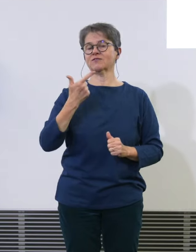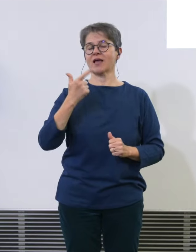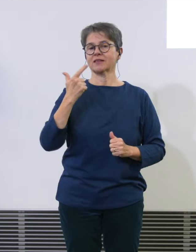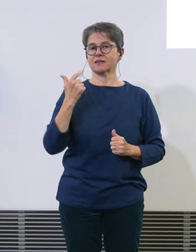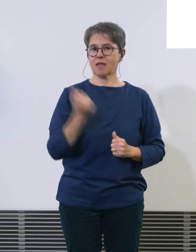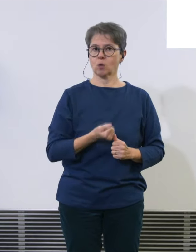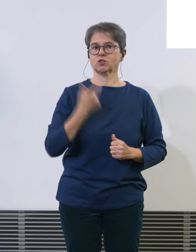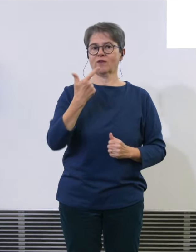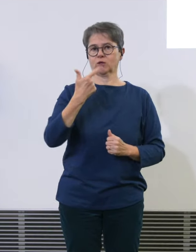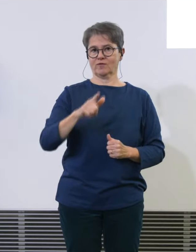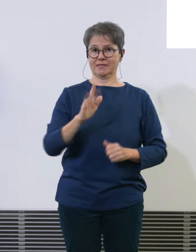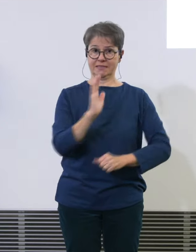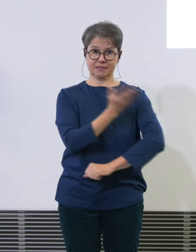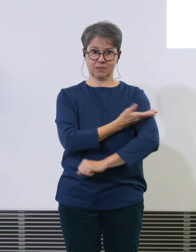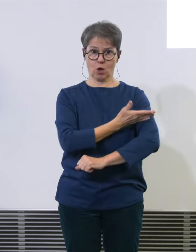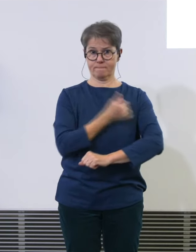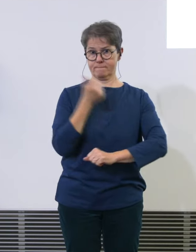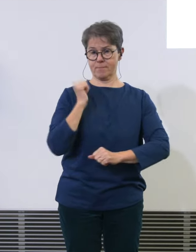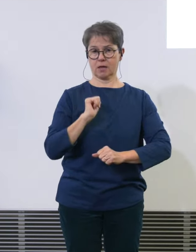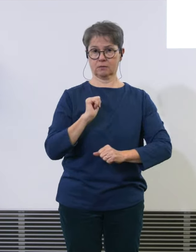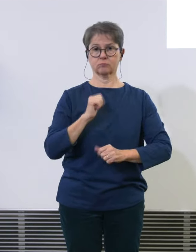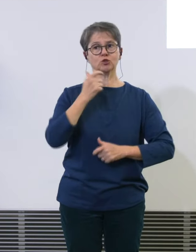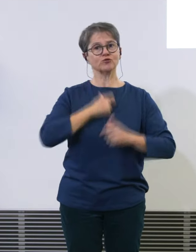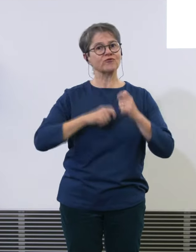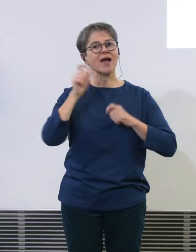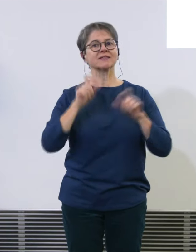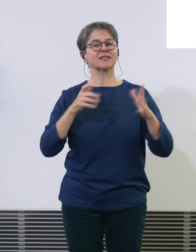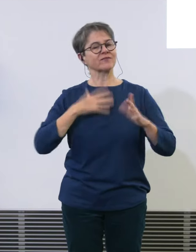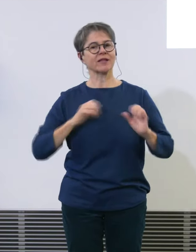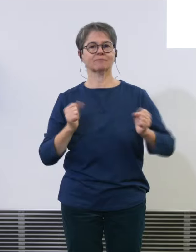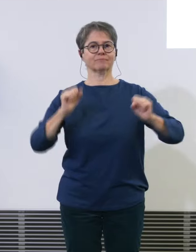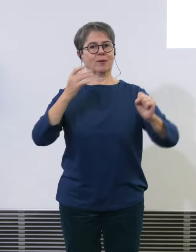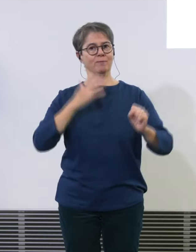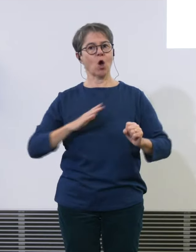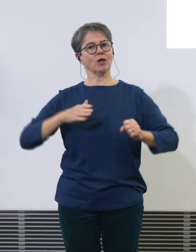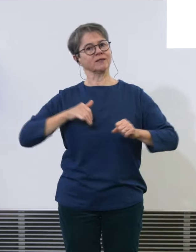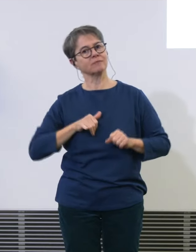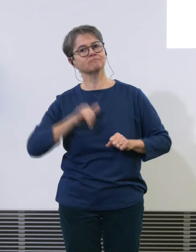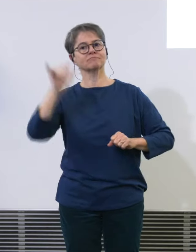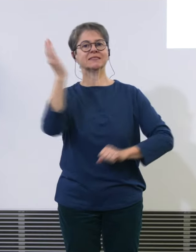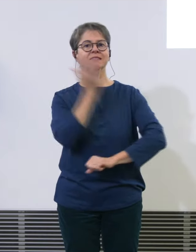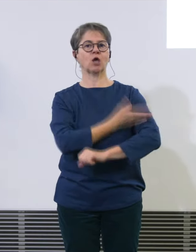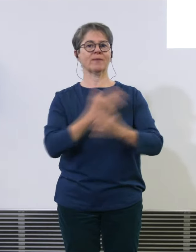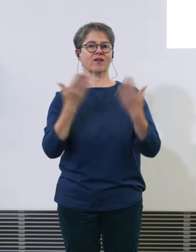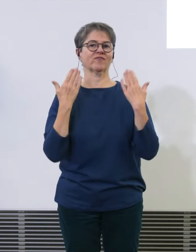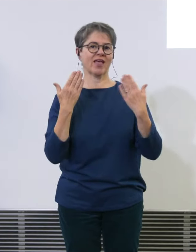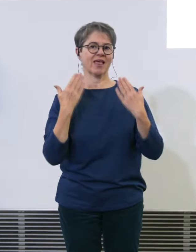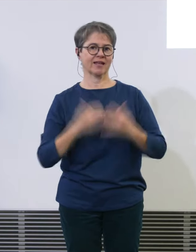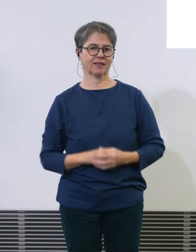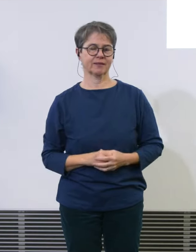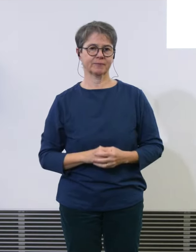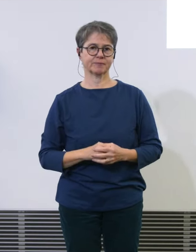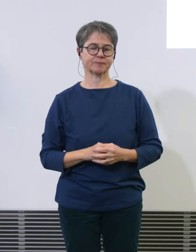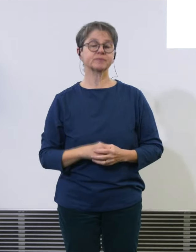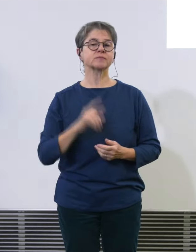wo ja dann Schweizerinnen und Schweizer sehr gern in die Sommerferien verreist sind. Ich möchte auch noch ein Wort zur Fracht sagen.